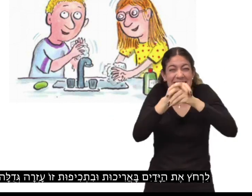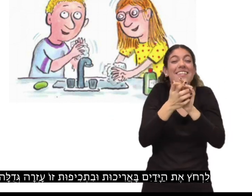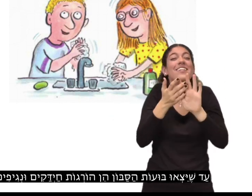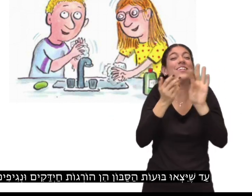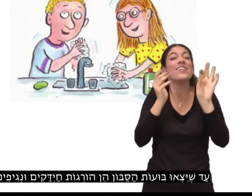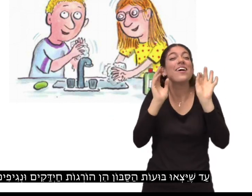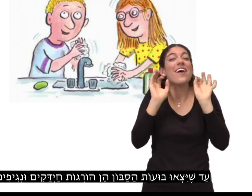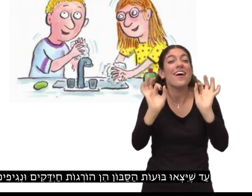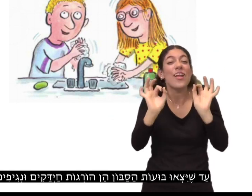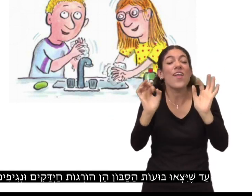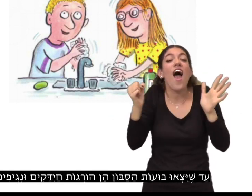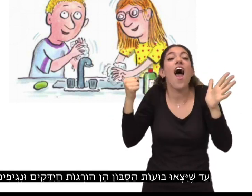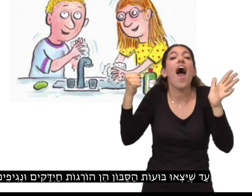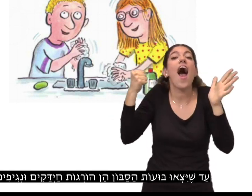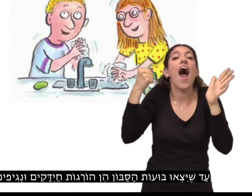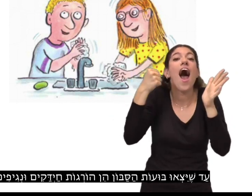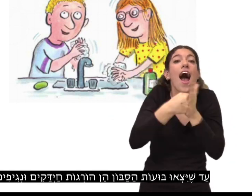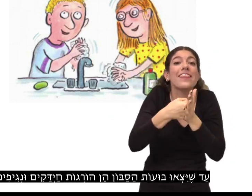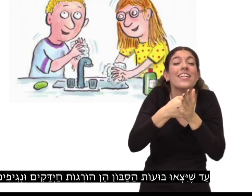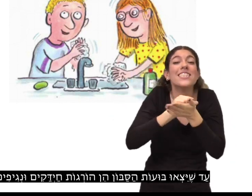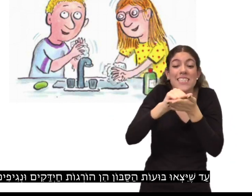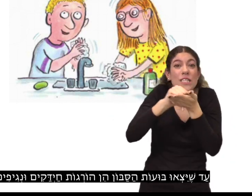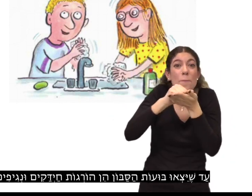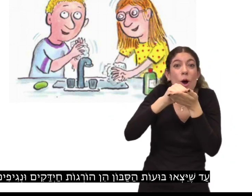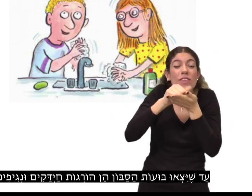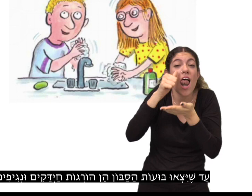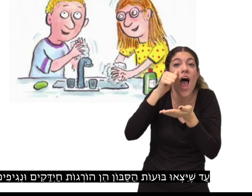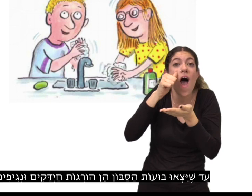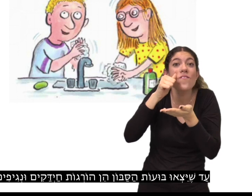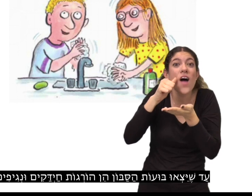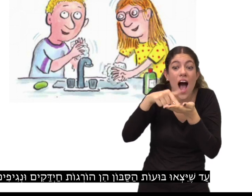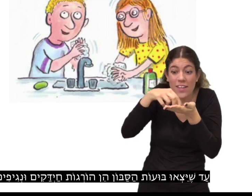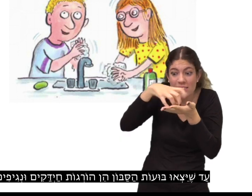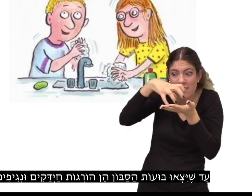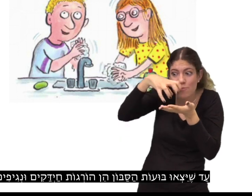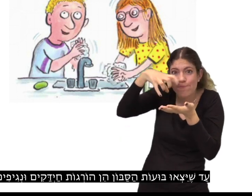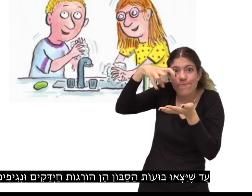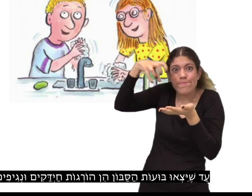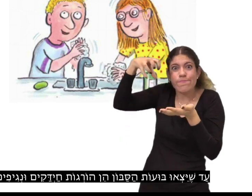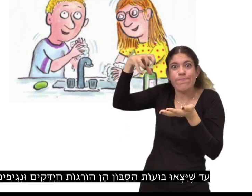עד שיצאו בועות הסבון. הן נורגות חיידקים ונגיפים.